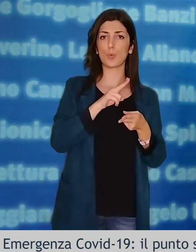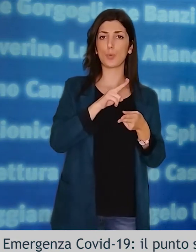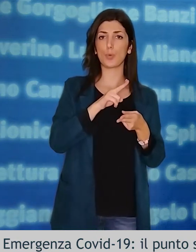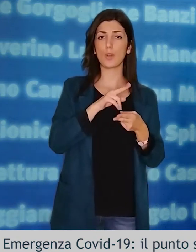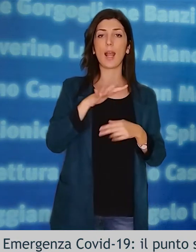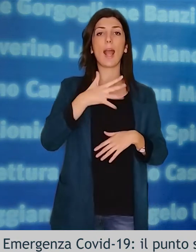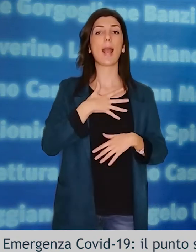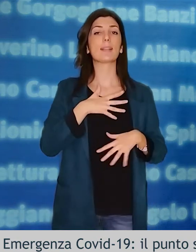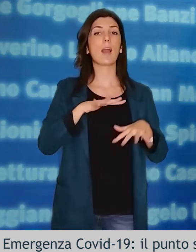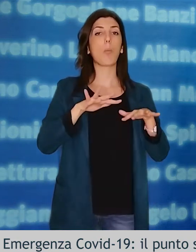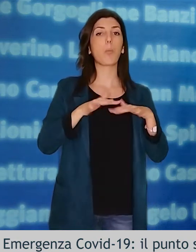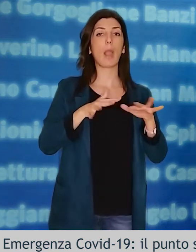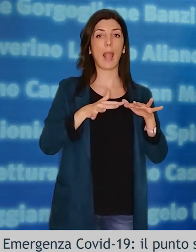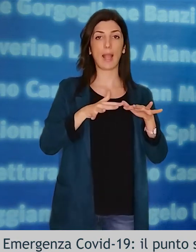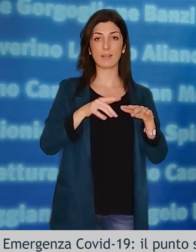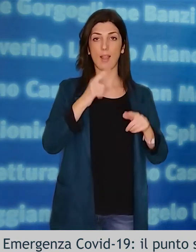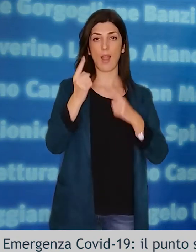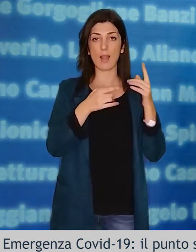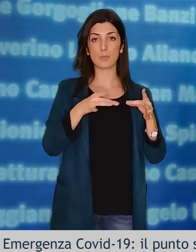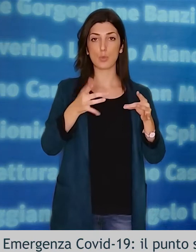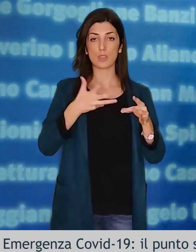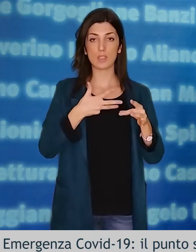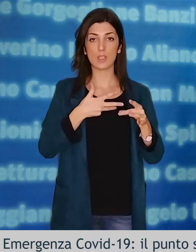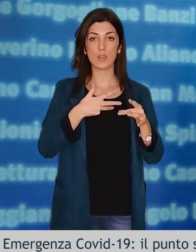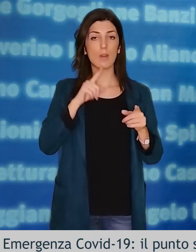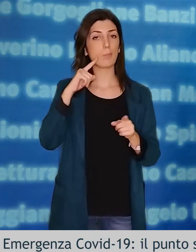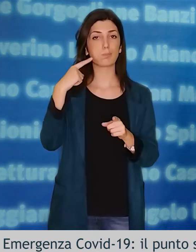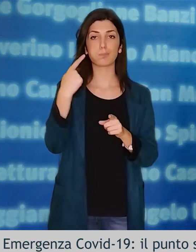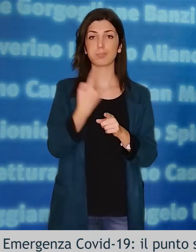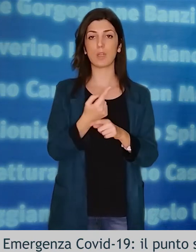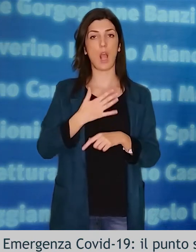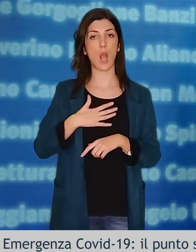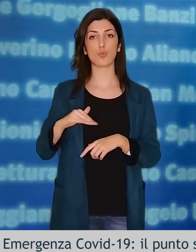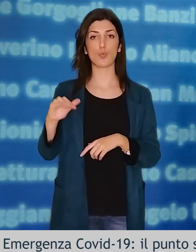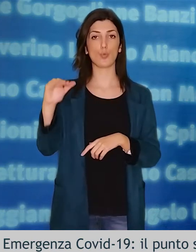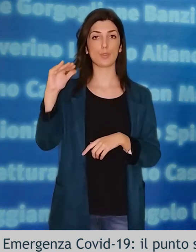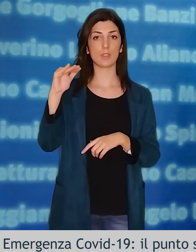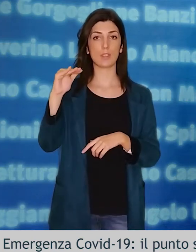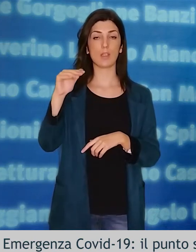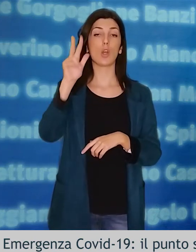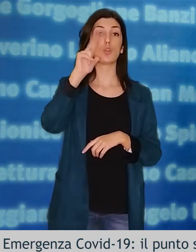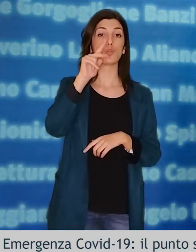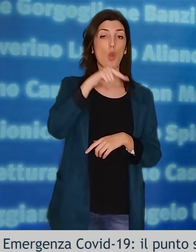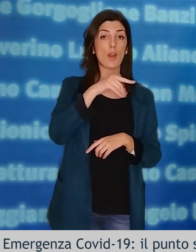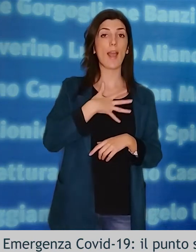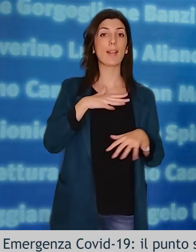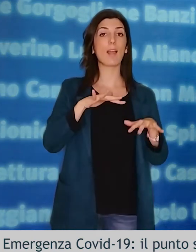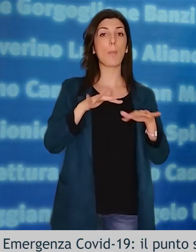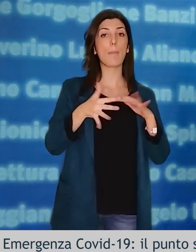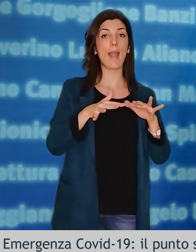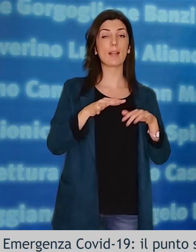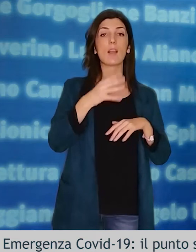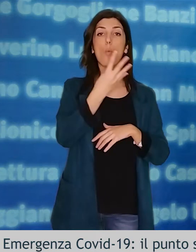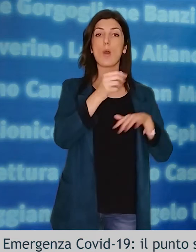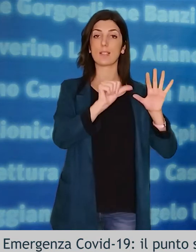'età media tra i casi continua a rimanere quella adulta. Nel sesso femminile l'età media è di